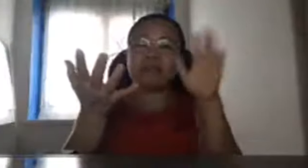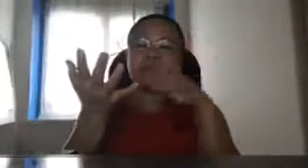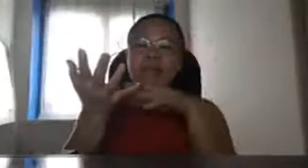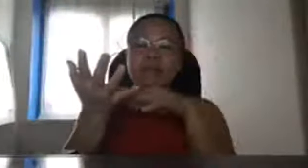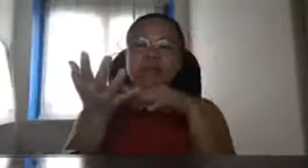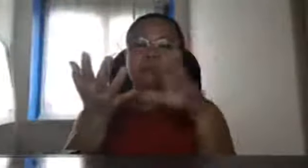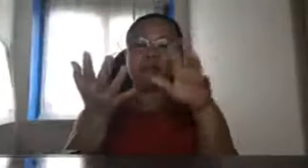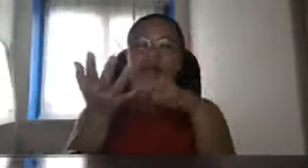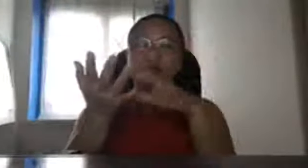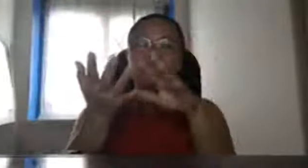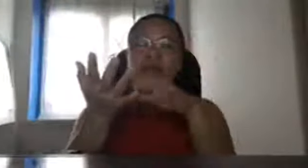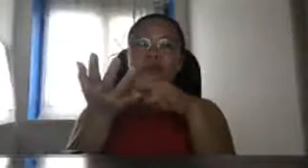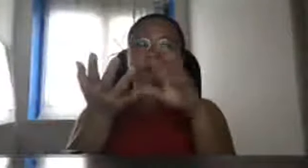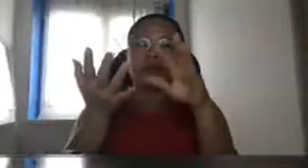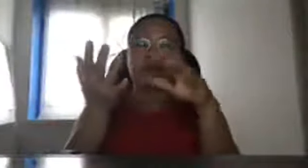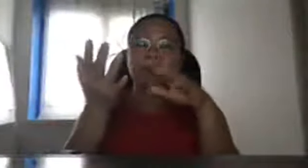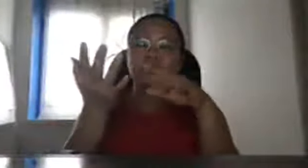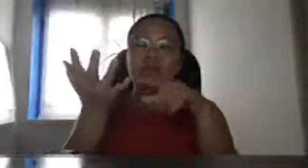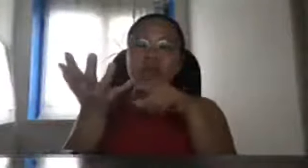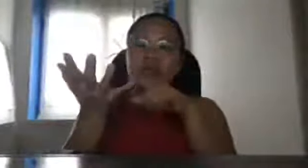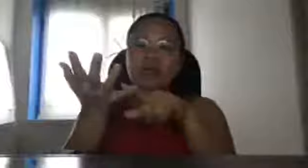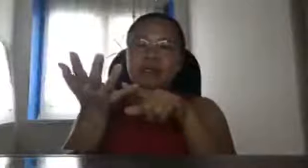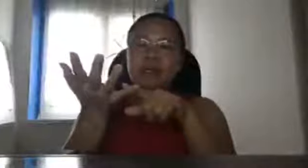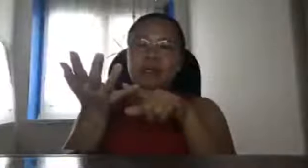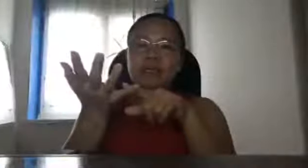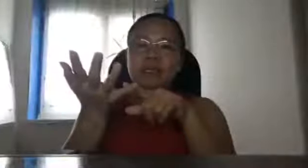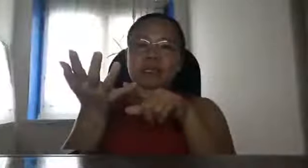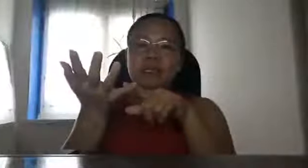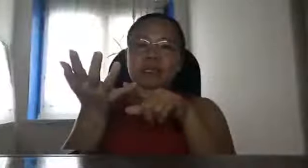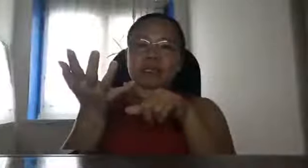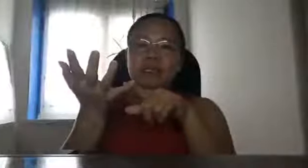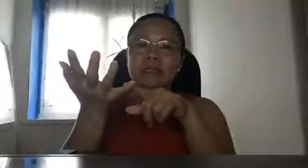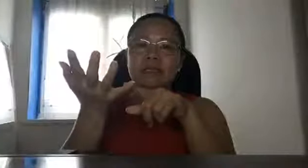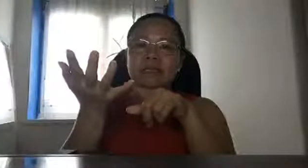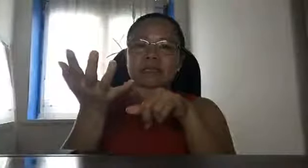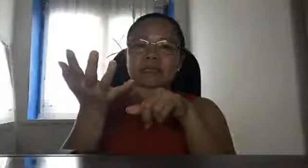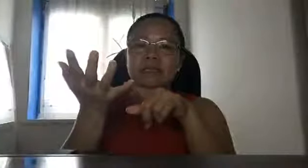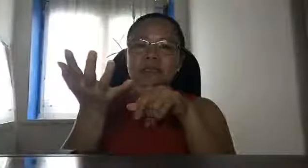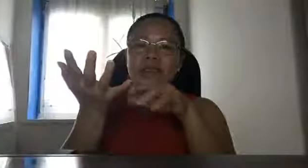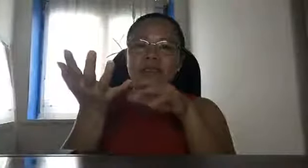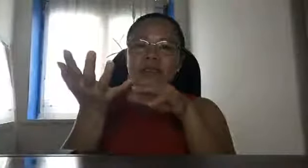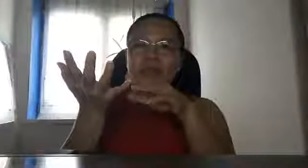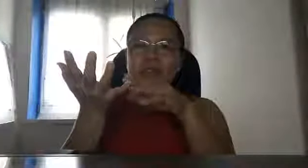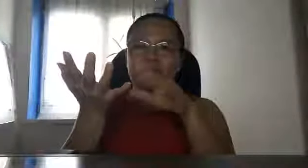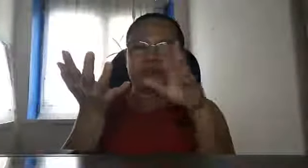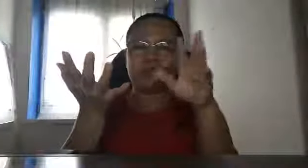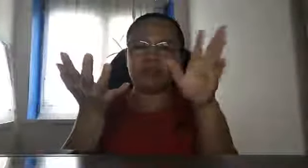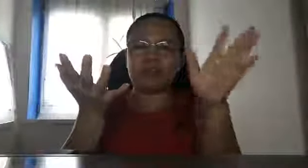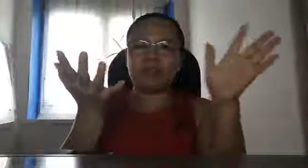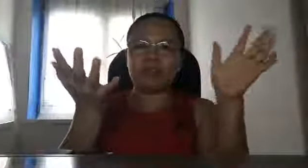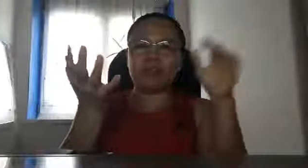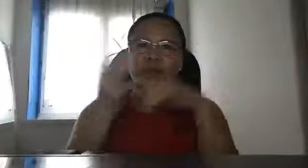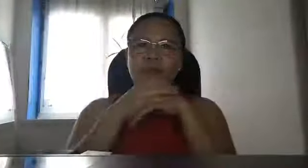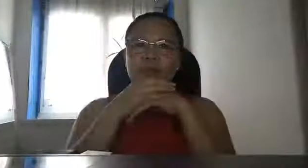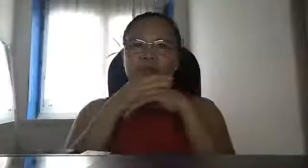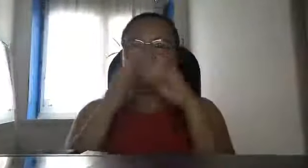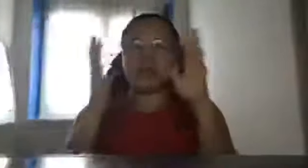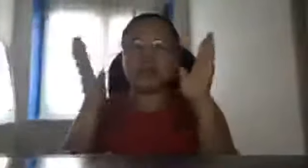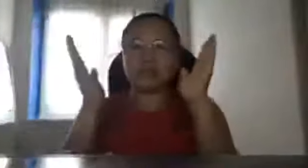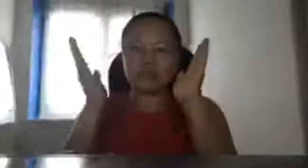mahirap ng tulong o kung ano ano e bakit sila magiging distributor ng droga so